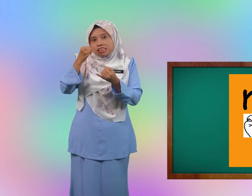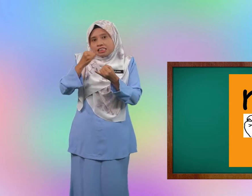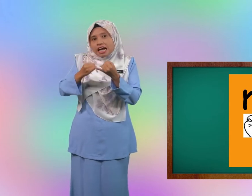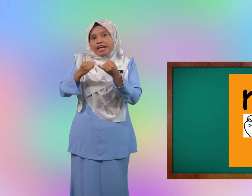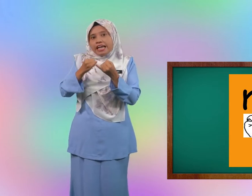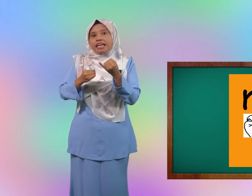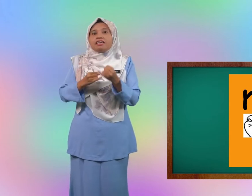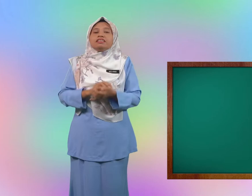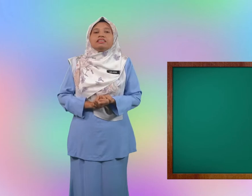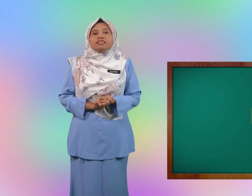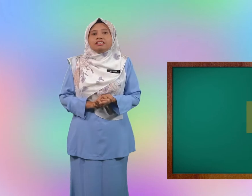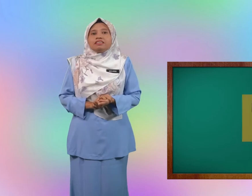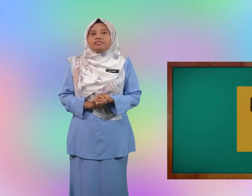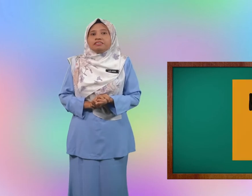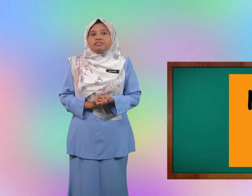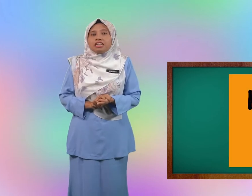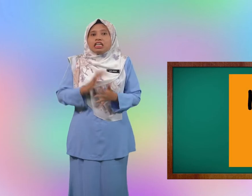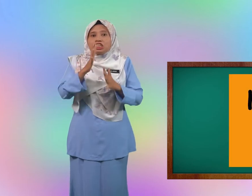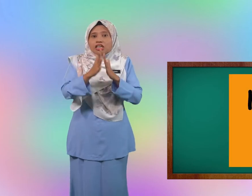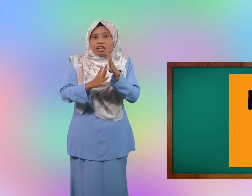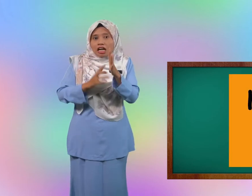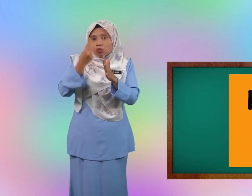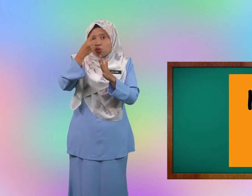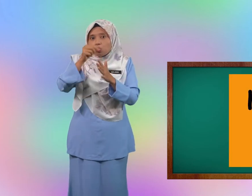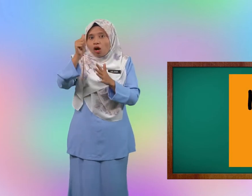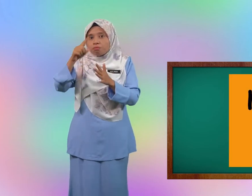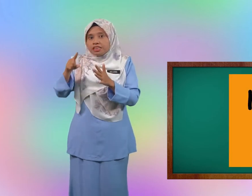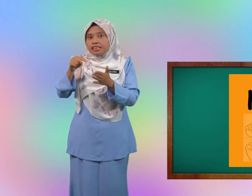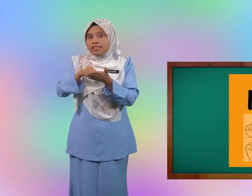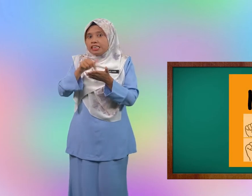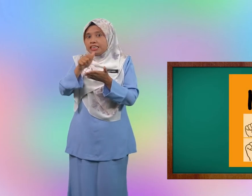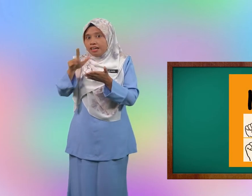terakhir isyarat untuk abjad ini ialah